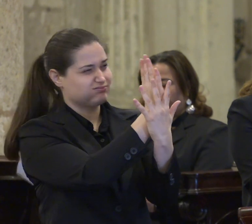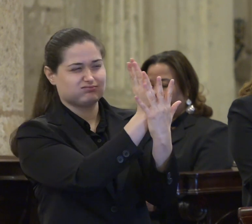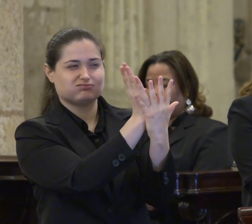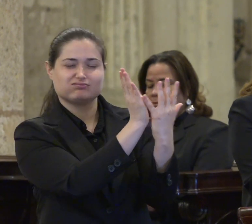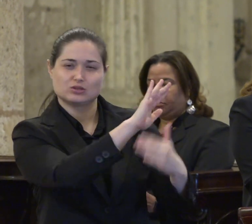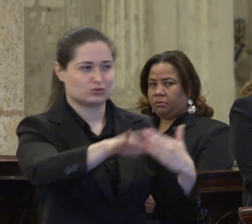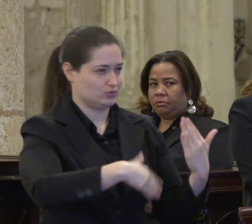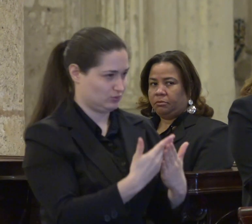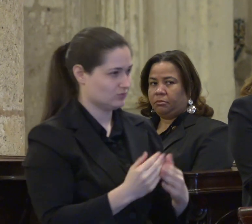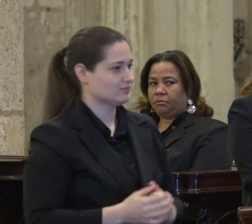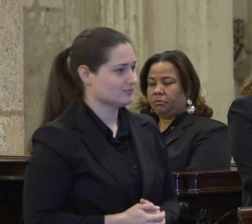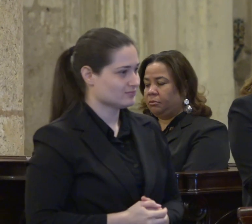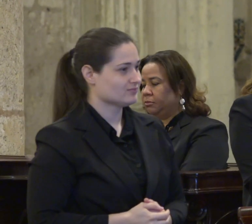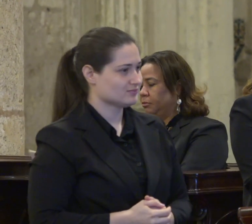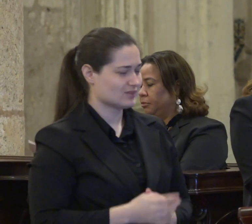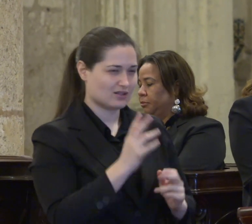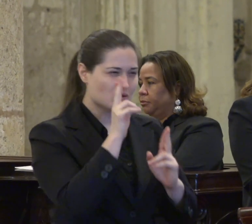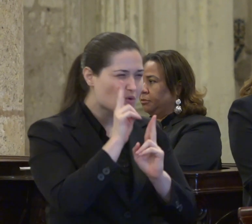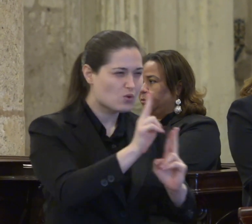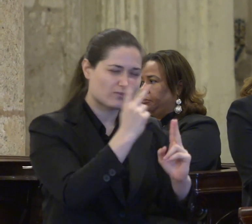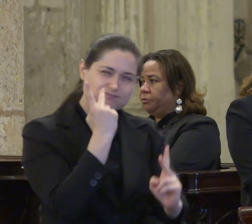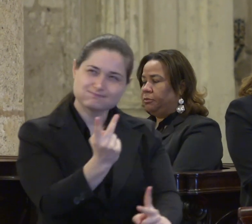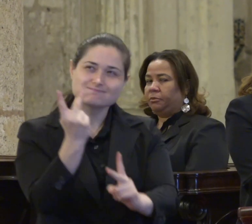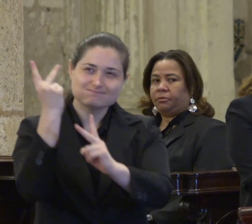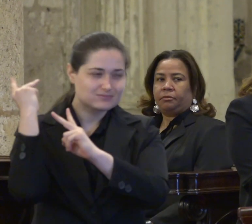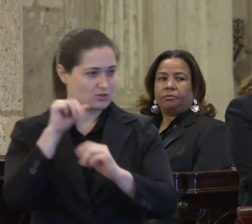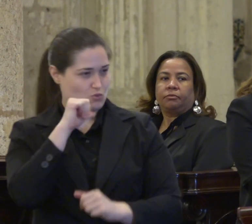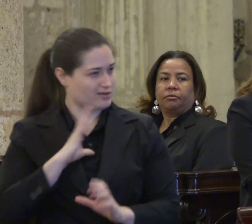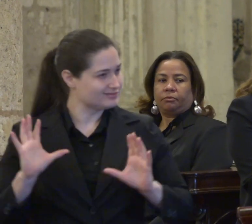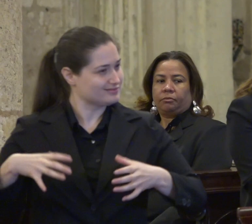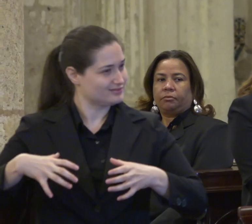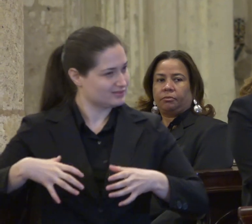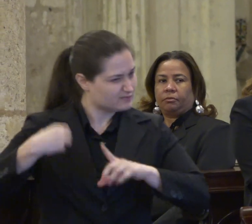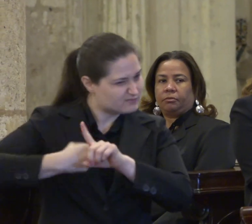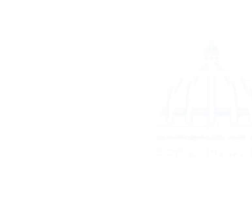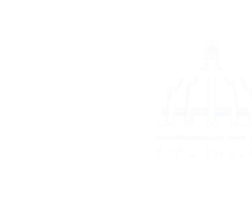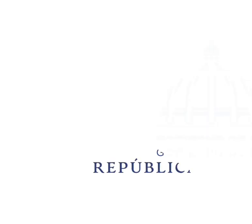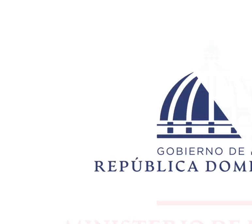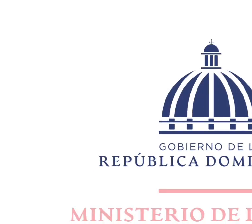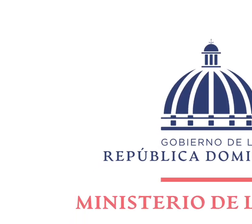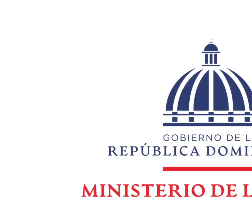honramos a las sufragistas dominicanas, a esas extraordinarias mujeres.